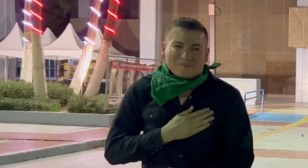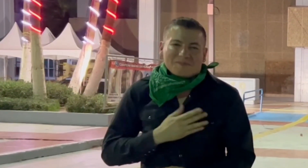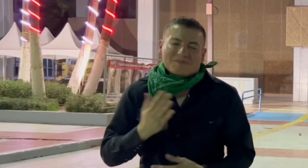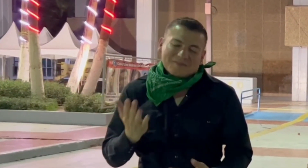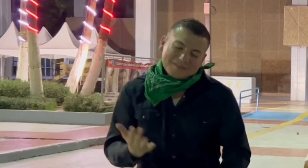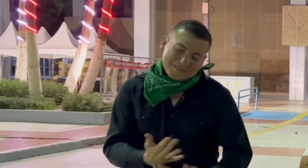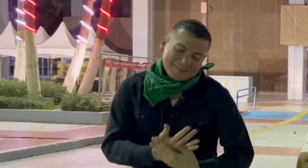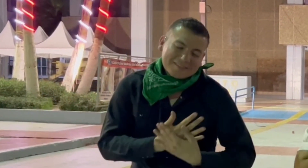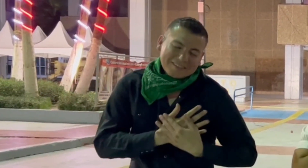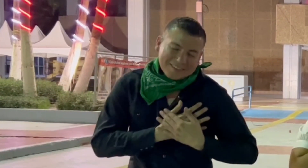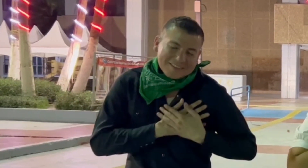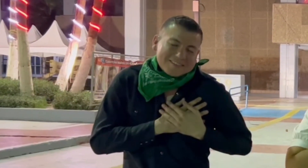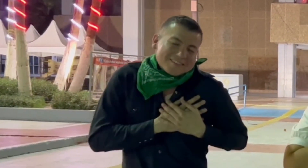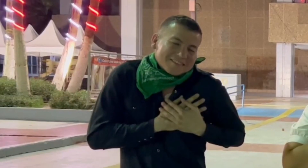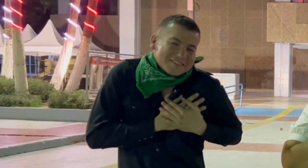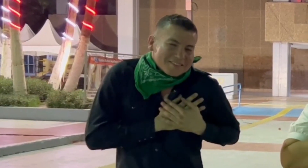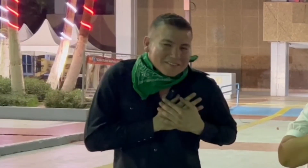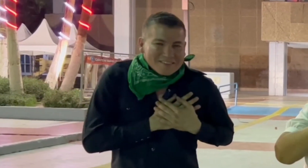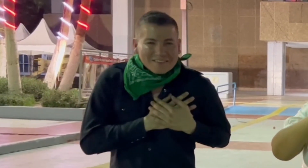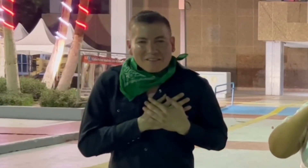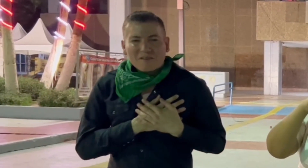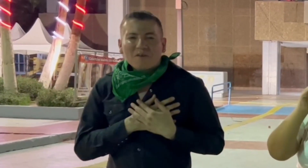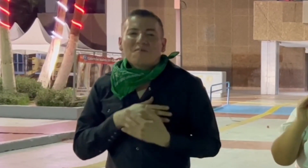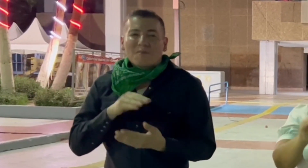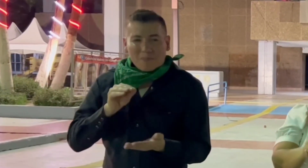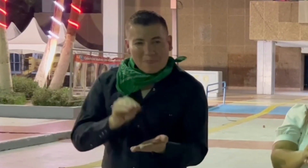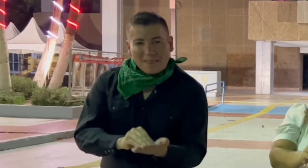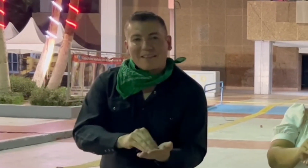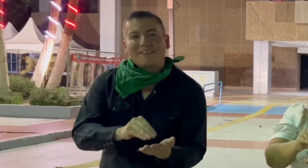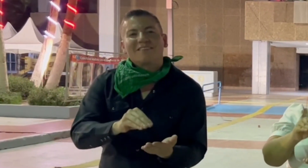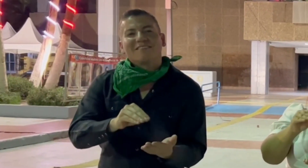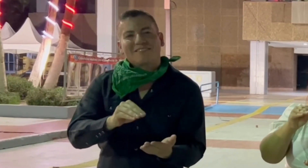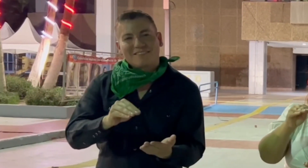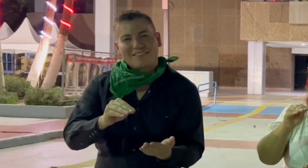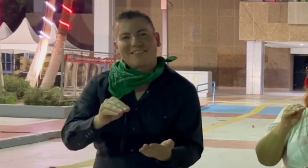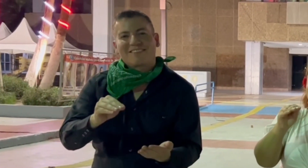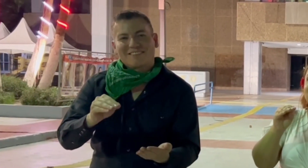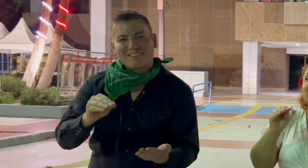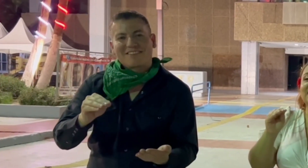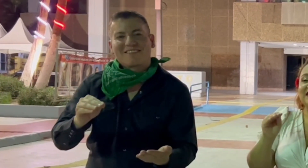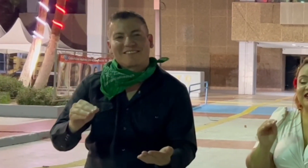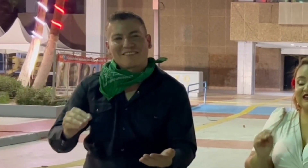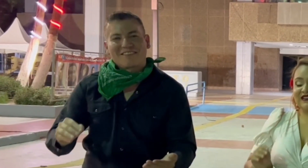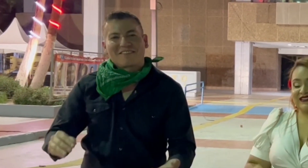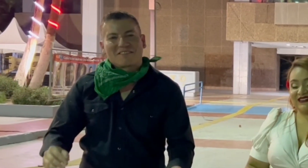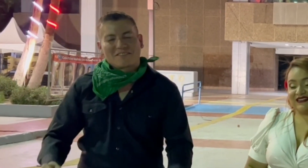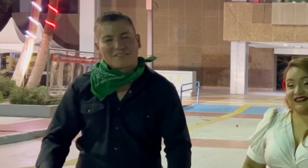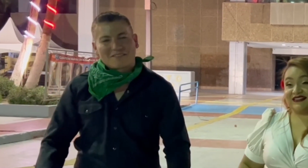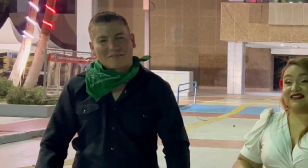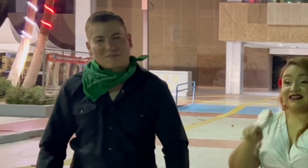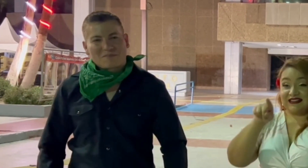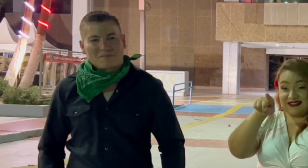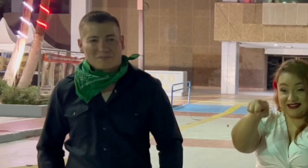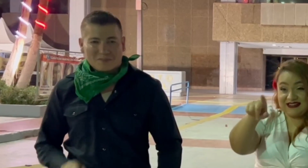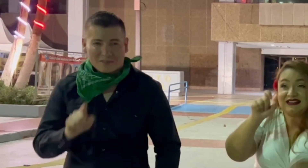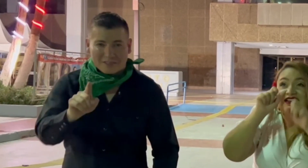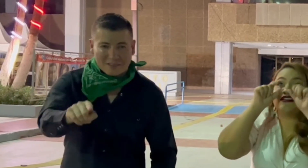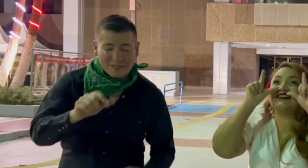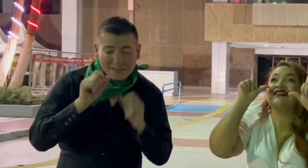amando todavía Y despertaste tú